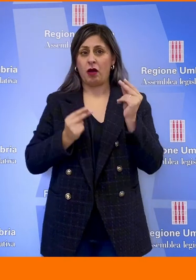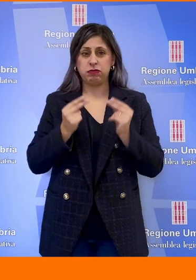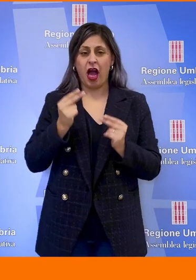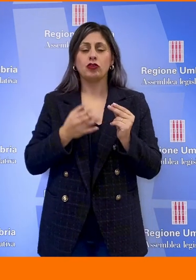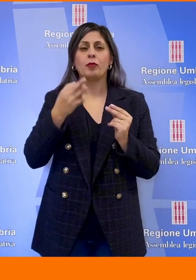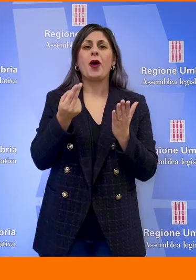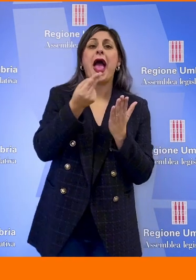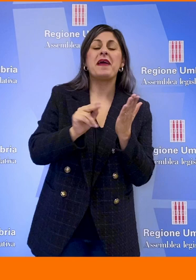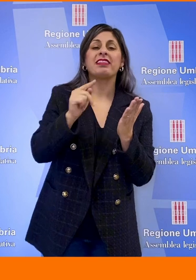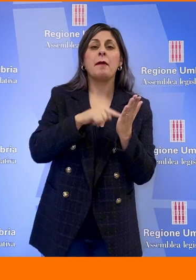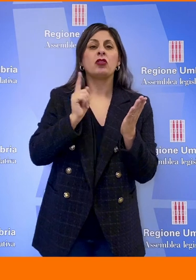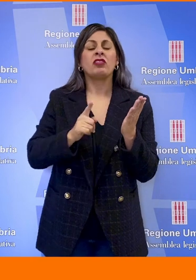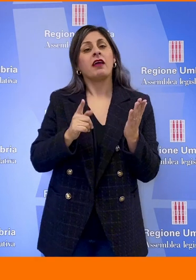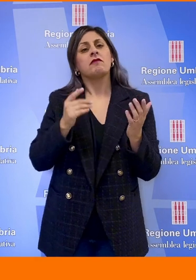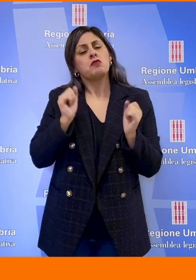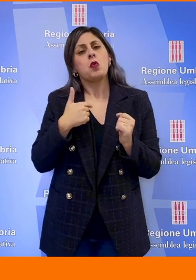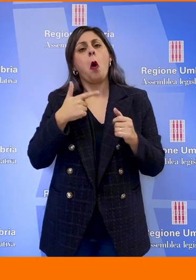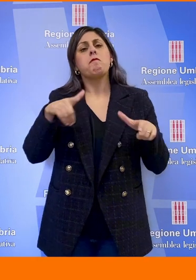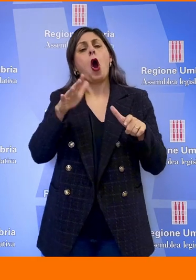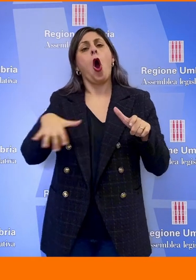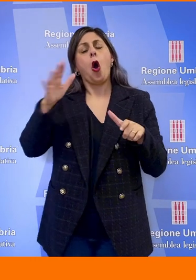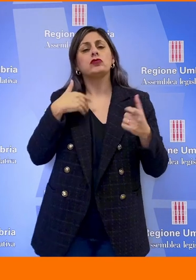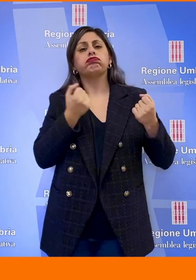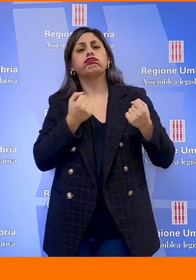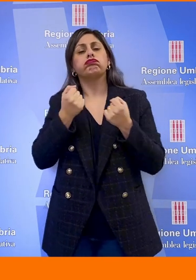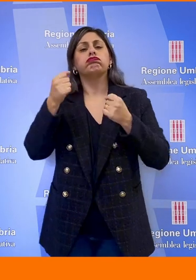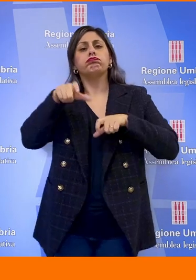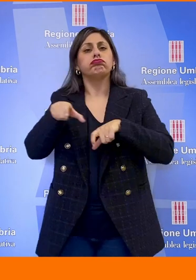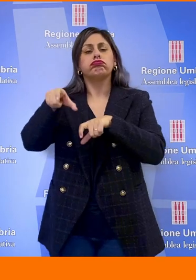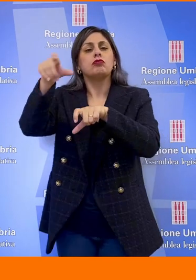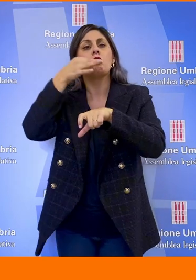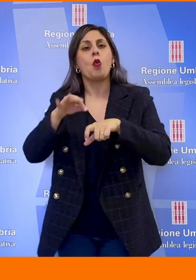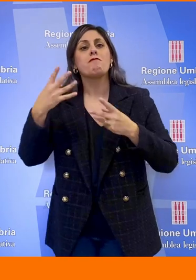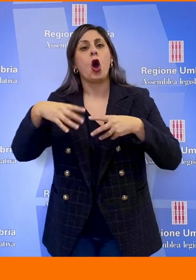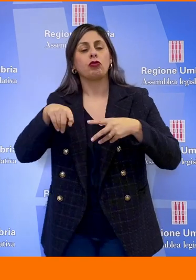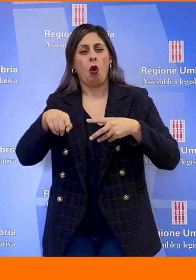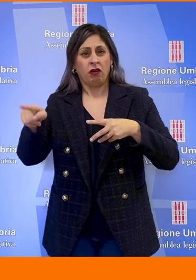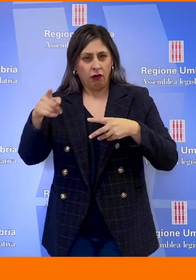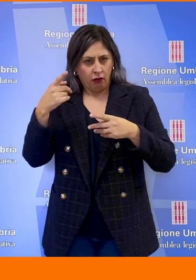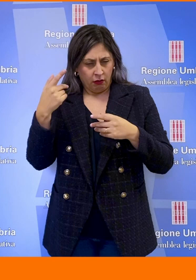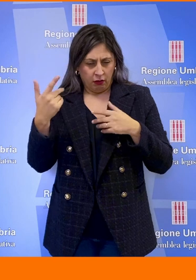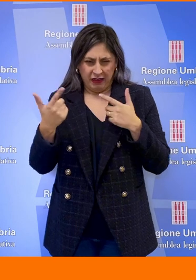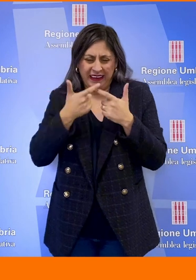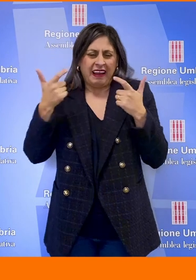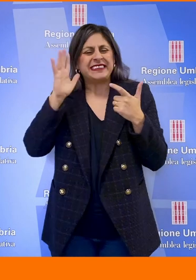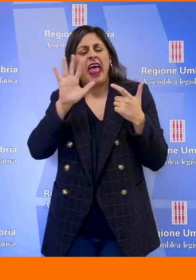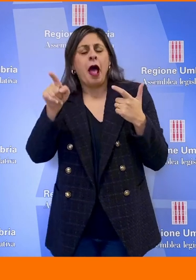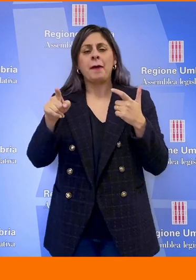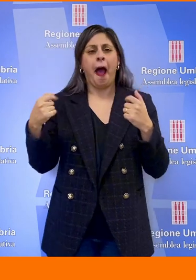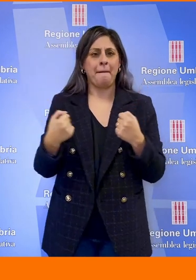che permette di andare con mezzi a motore nei boschi un atto che susciterà forti mal di pancia e a profili di inammissibilità prevedibili